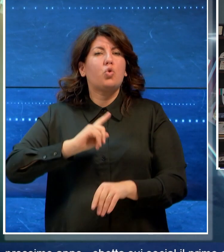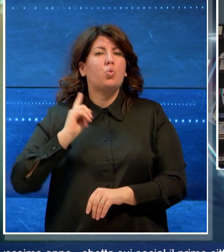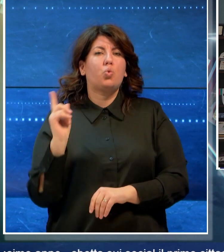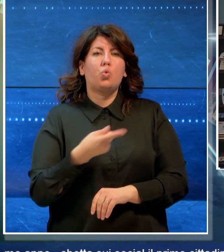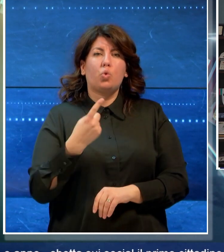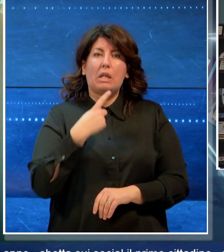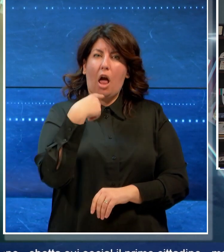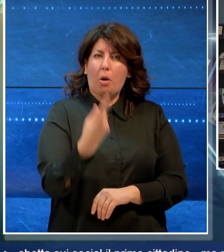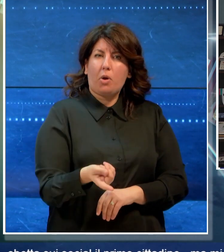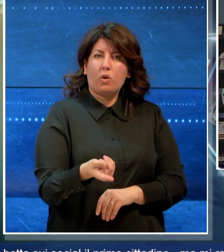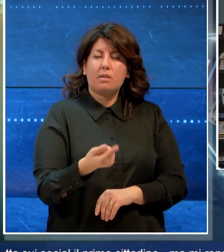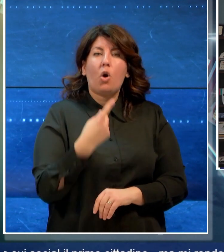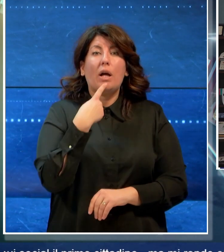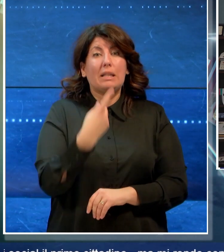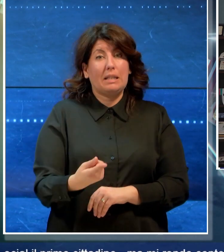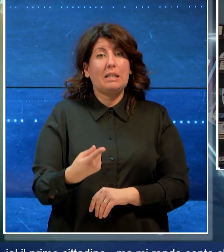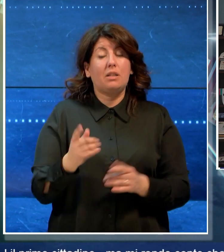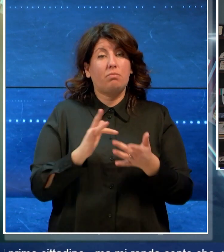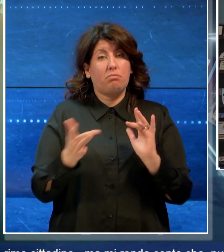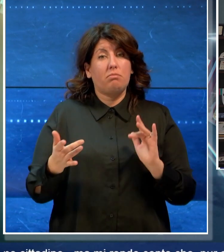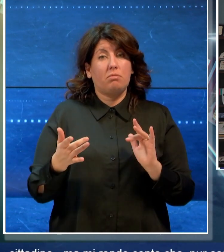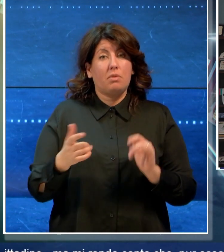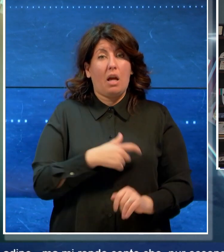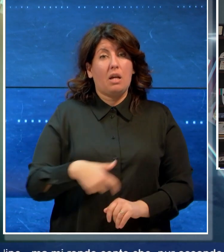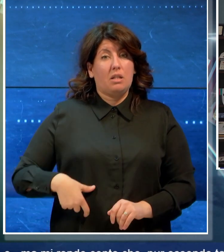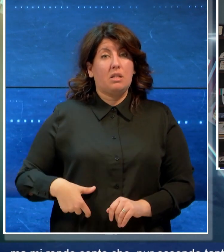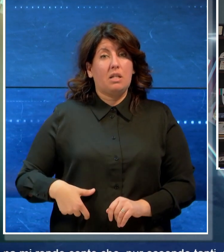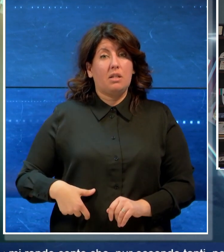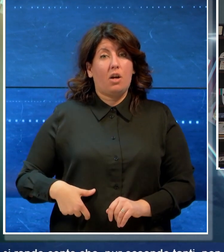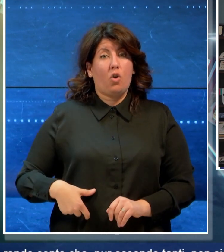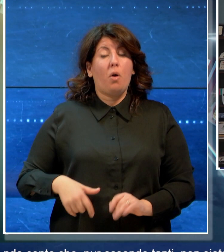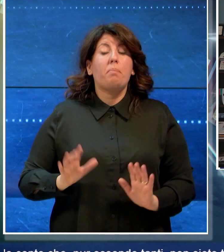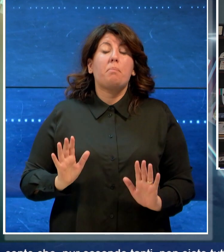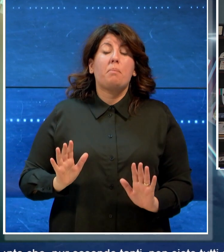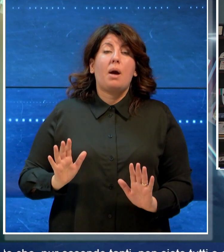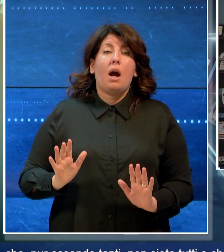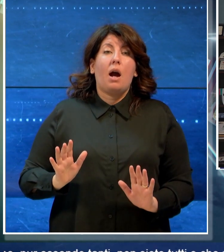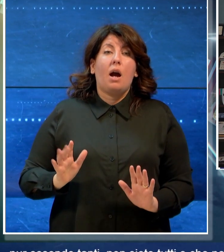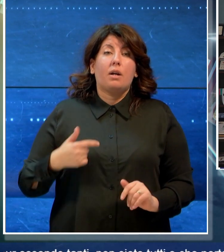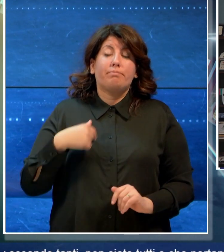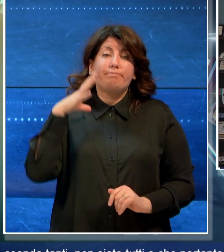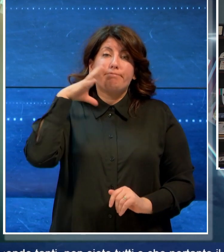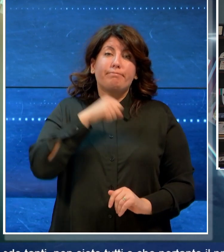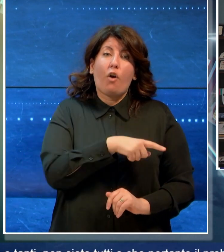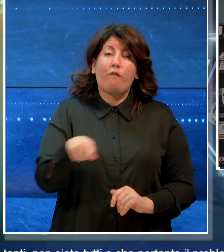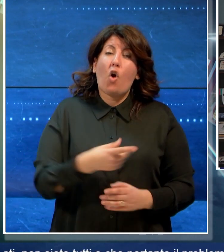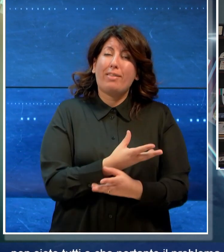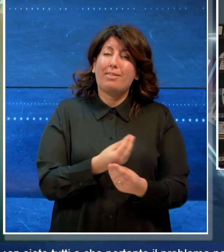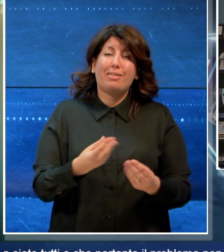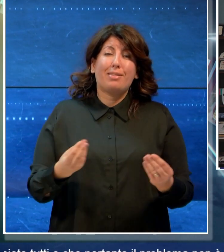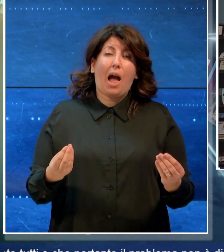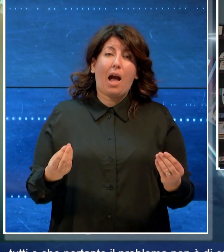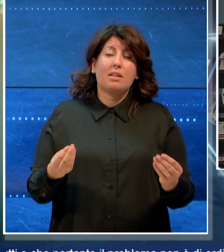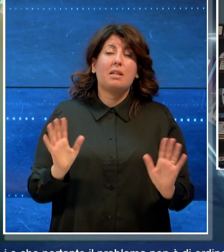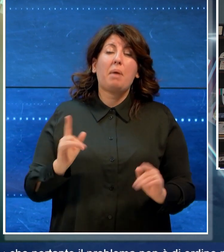sbotta sui social il primo cittadino, ma mi rendo conto che pur essendo tanti non